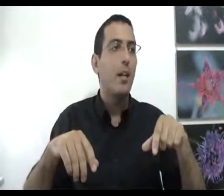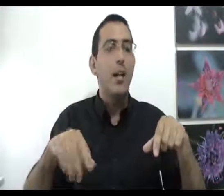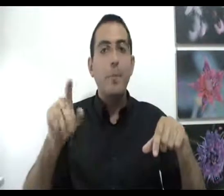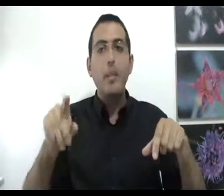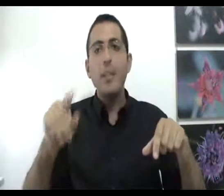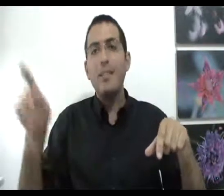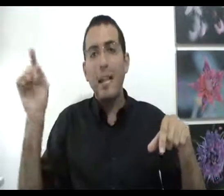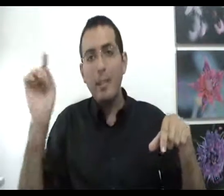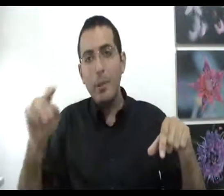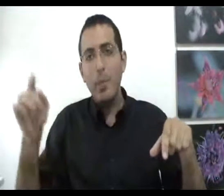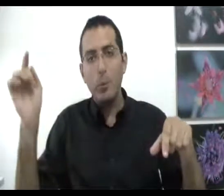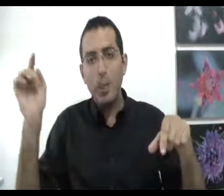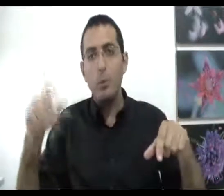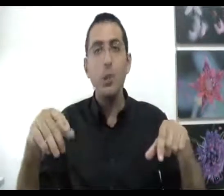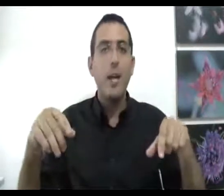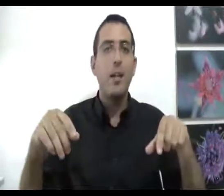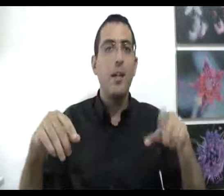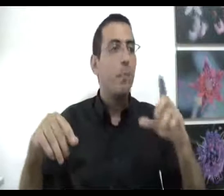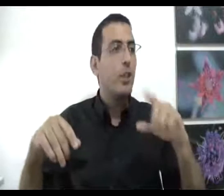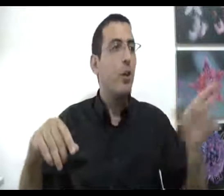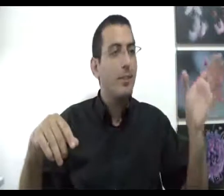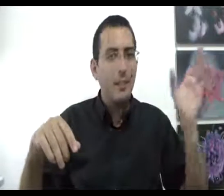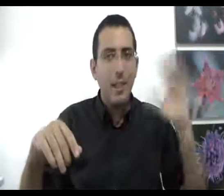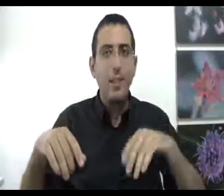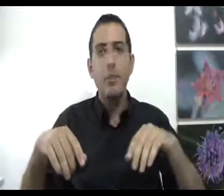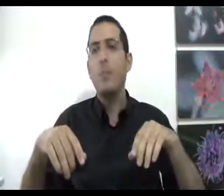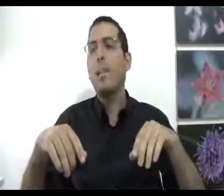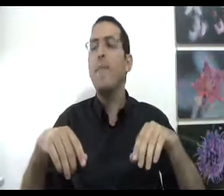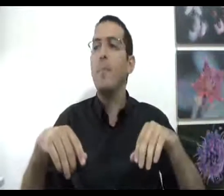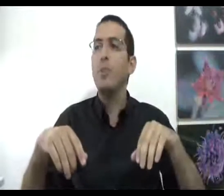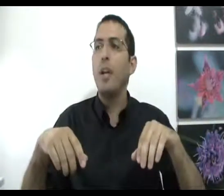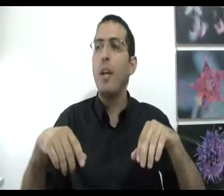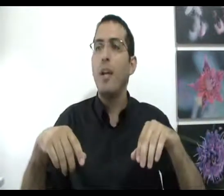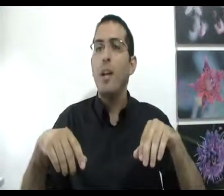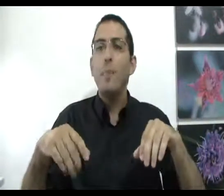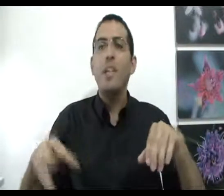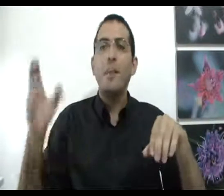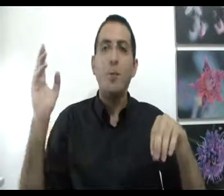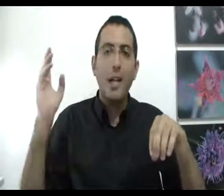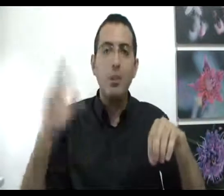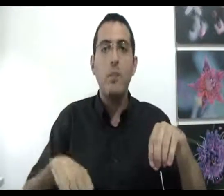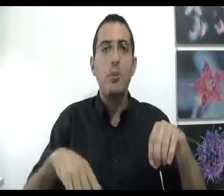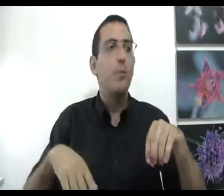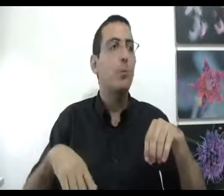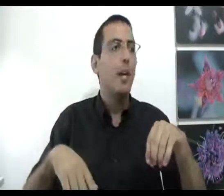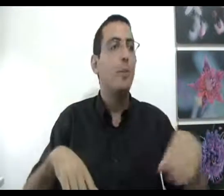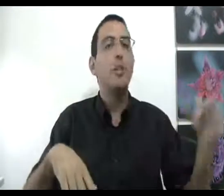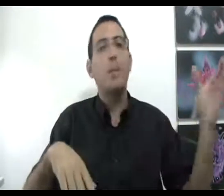מי שיהיה תכליתי בשלמות יהיה מאושר מי שיהיה חוסר תכליתי בשלמות גם יהיה מאושר מי שיהיה ממוקד בשלמות יהיה מאושר מי שיהיה